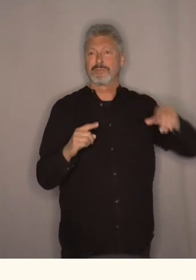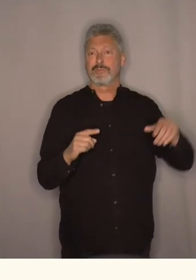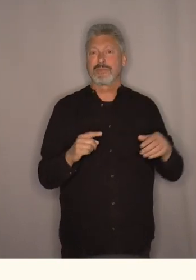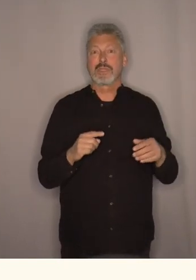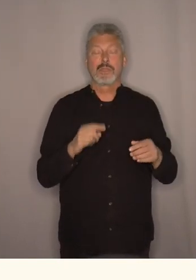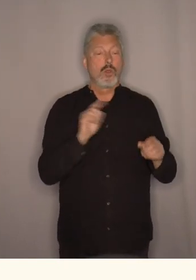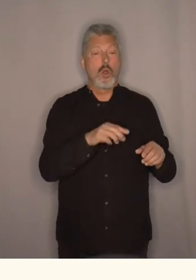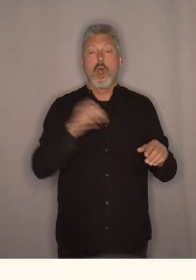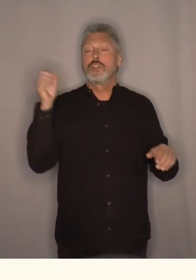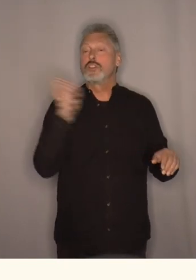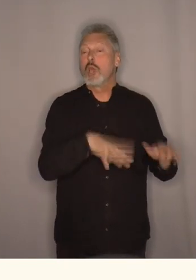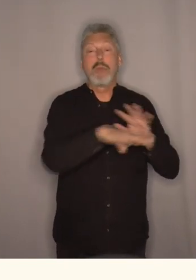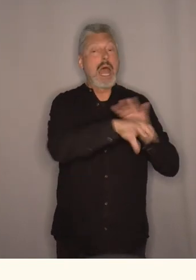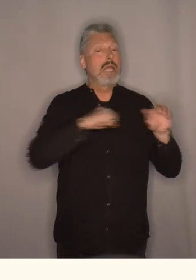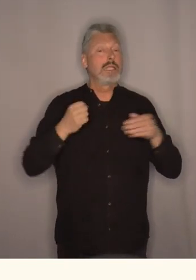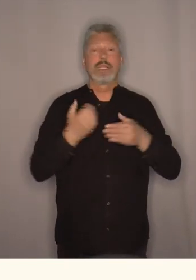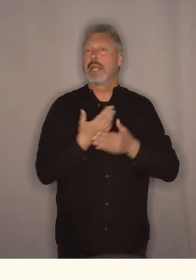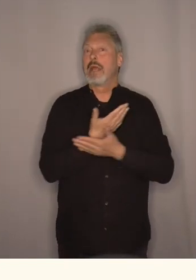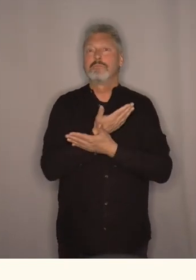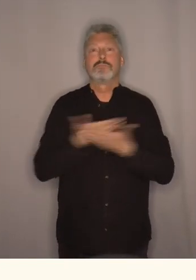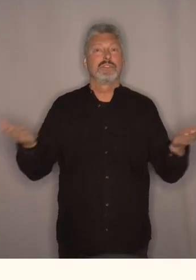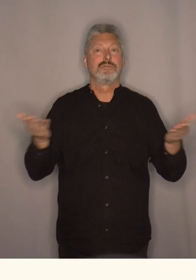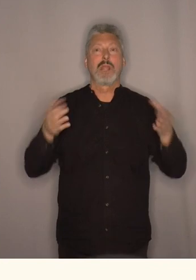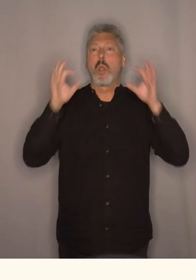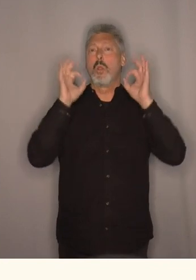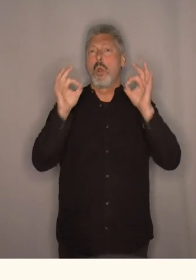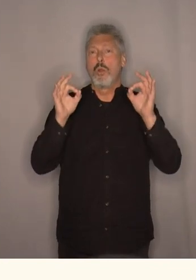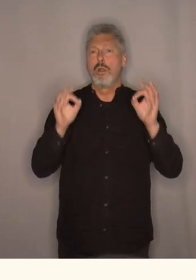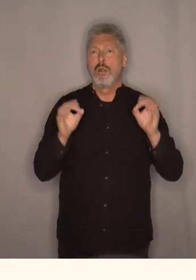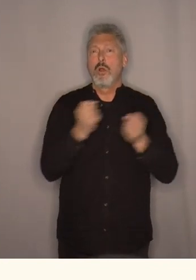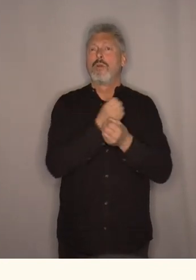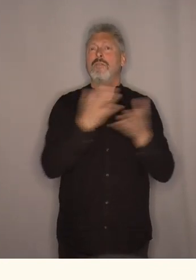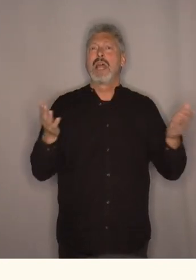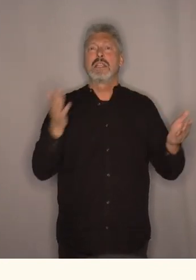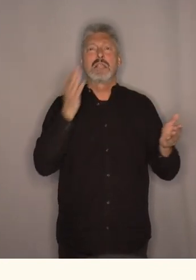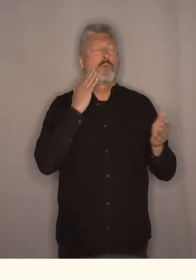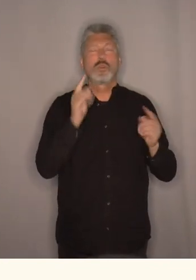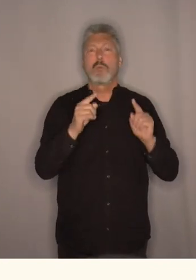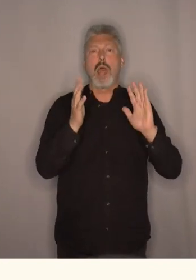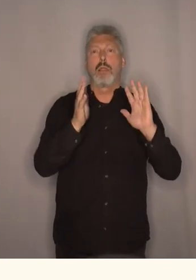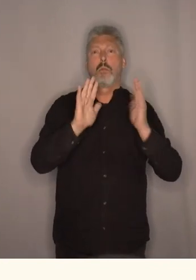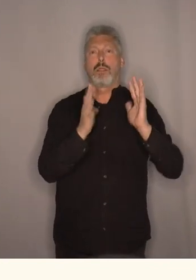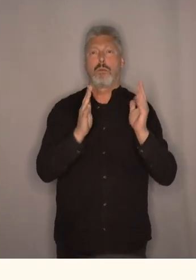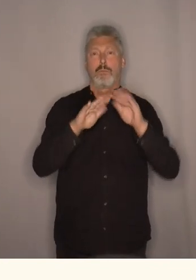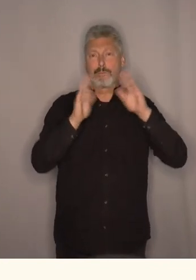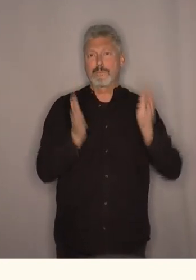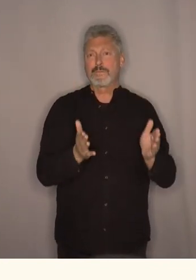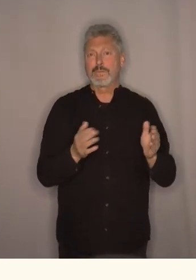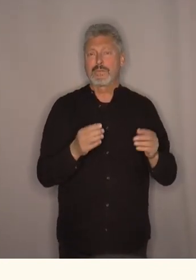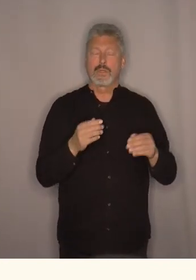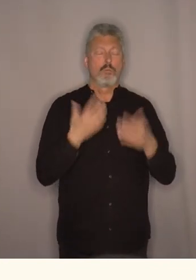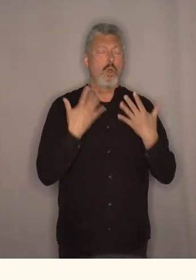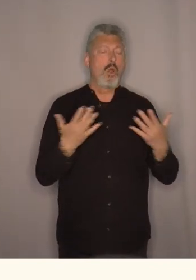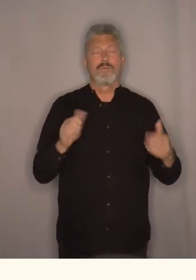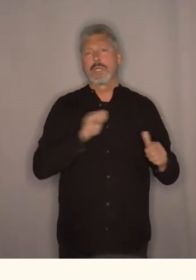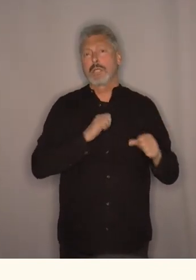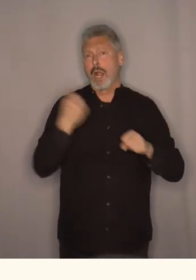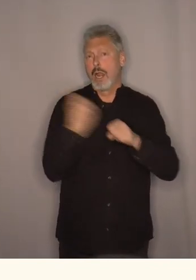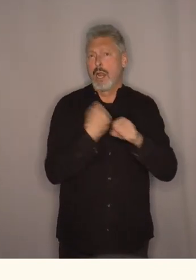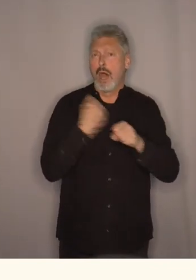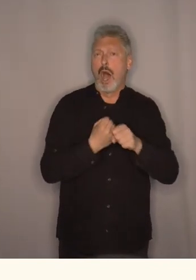Ikke noen søppelhenting der. Og de aller, aller fleste bor i plankeskur. Så det ofte har de laget det selv.